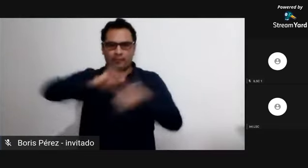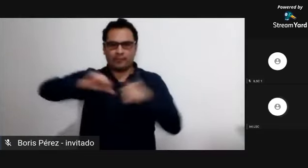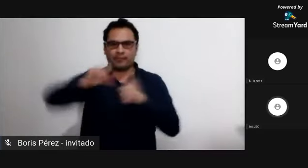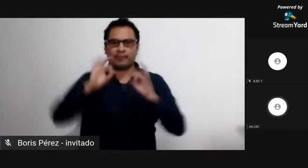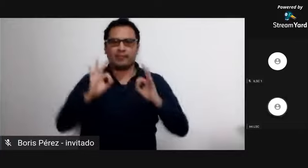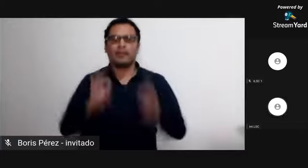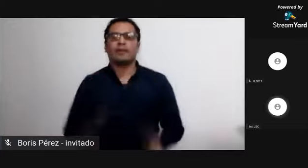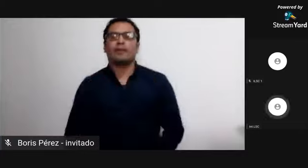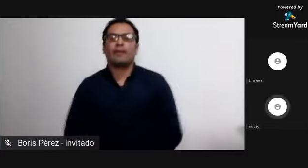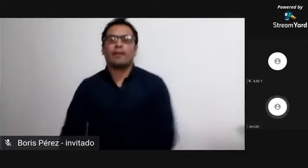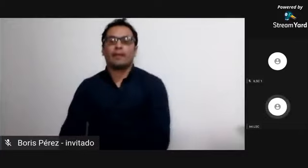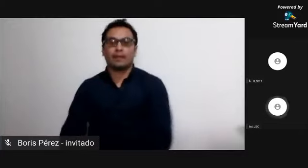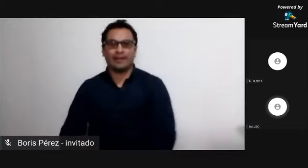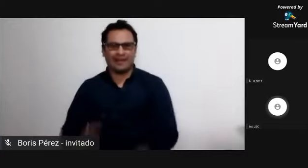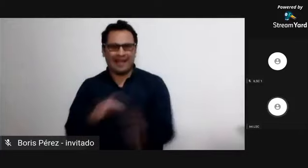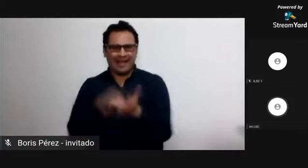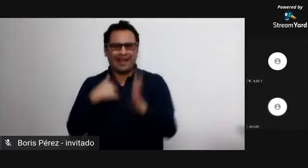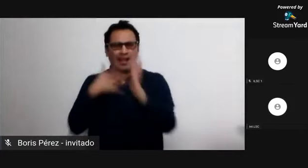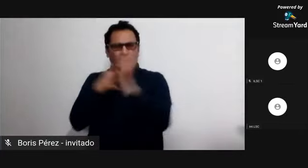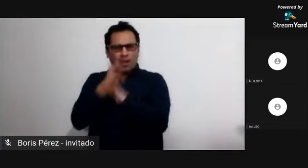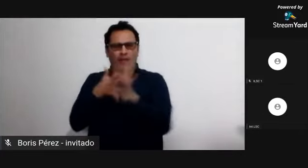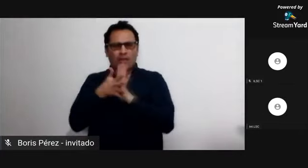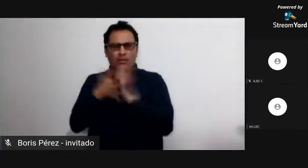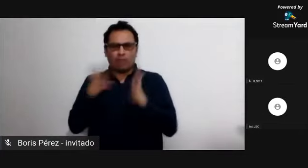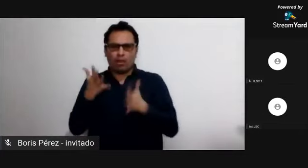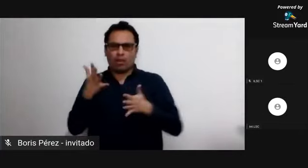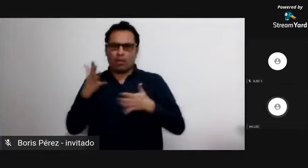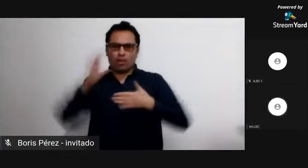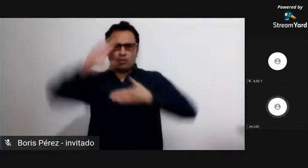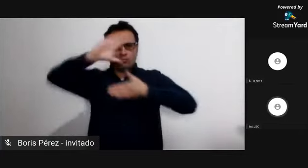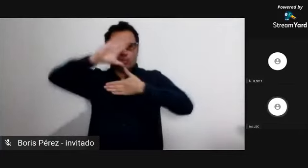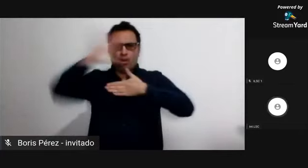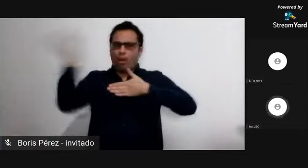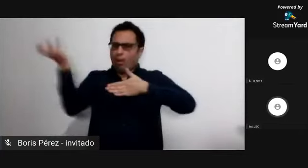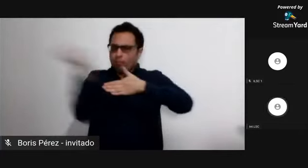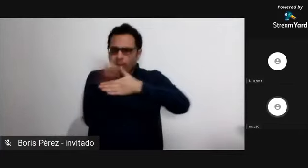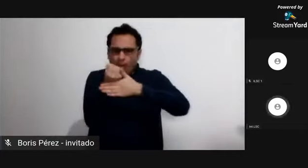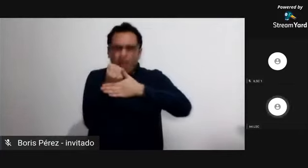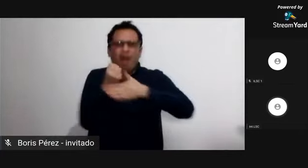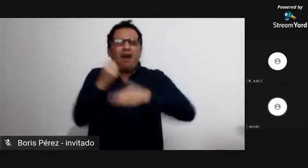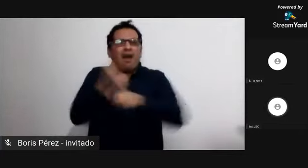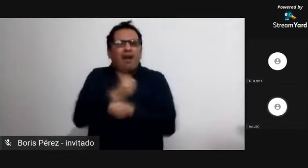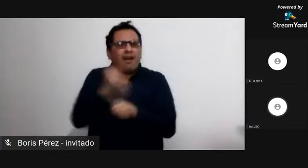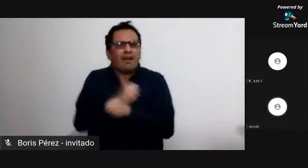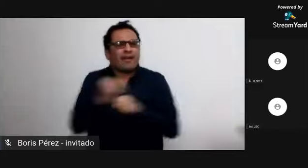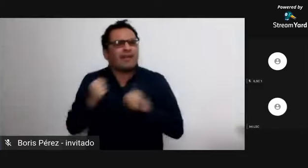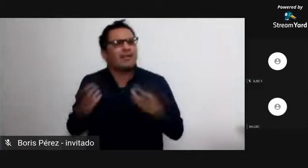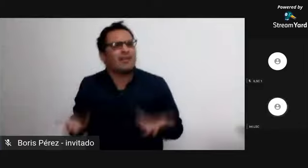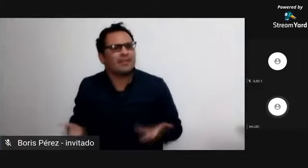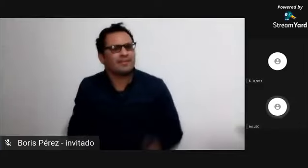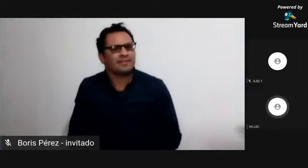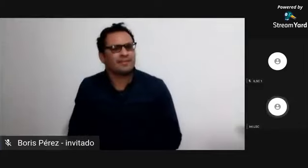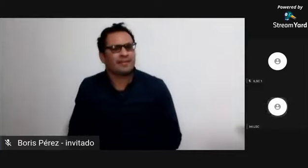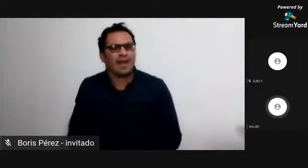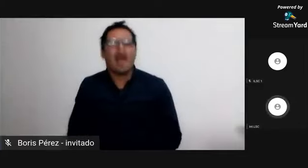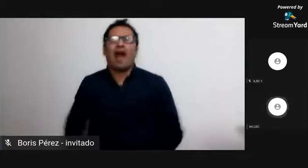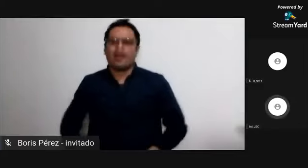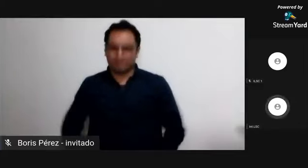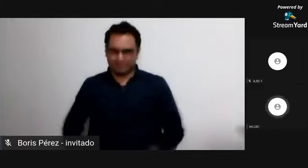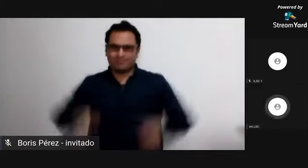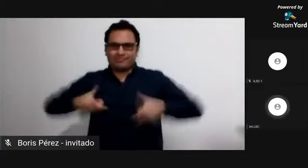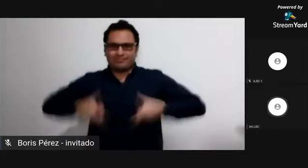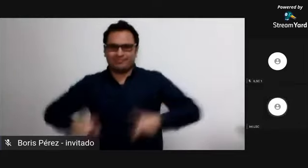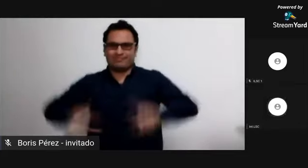bien entonces seguimos les estaba comentando que la población